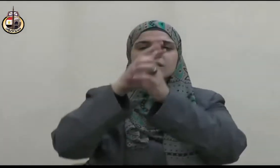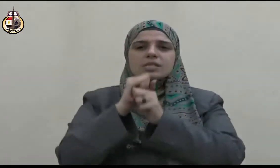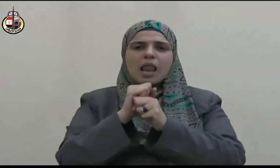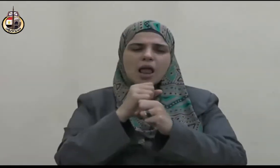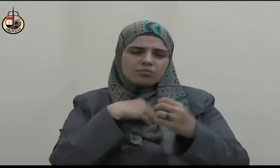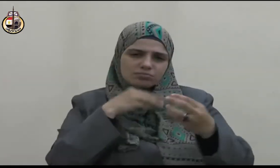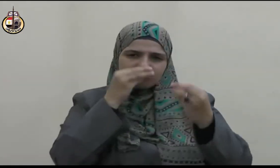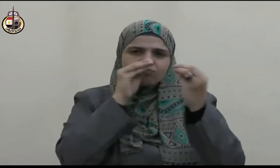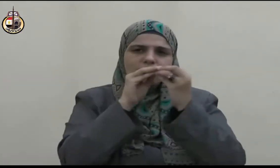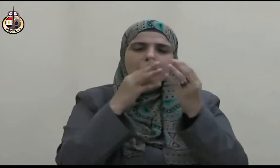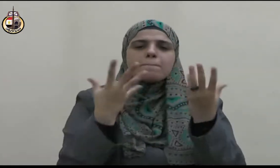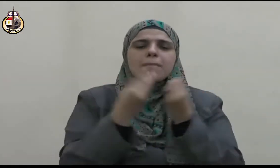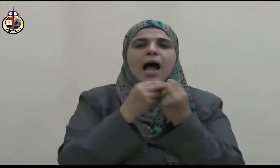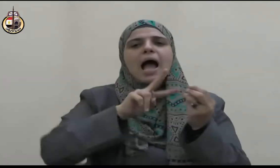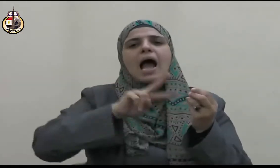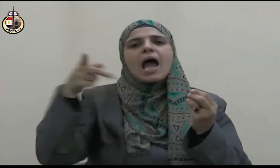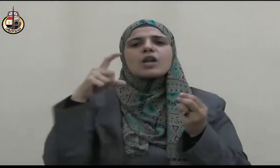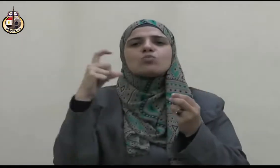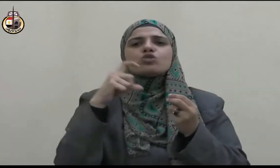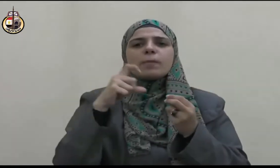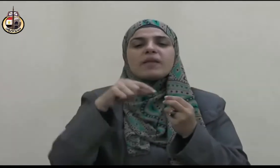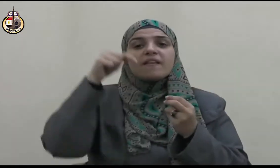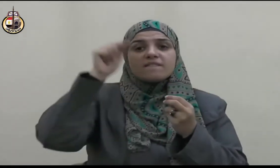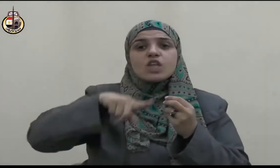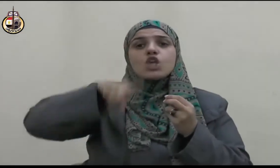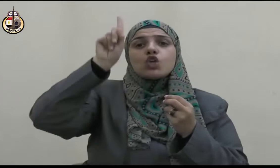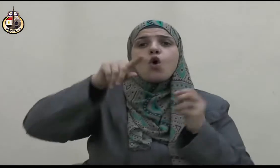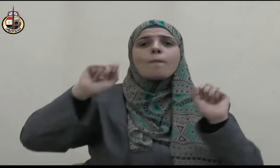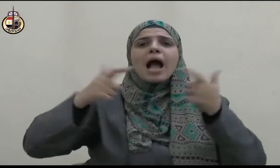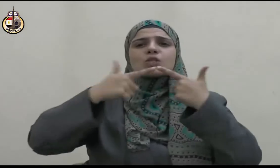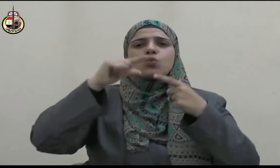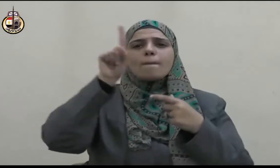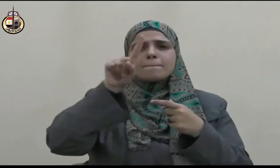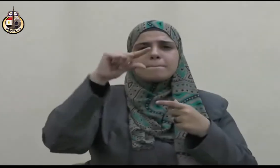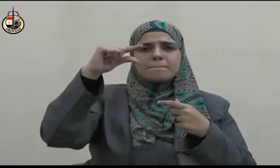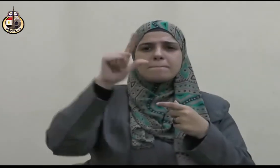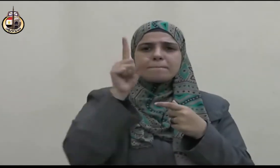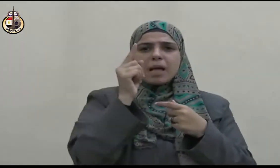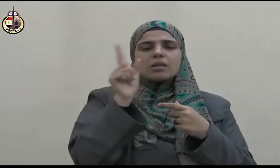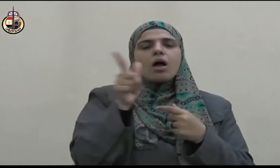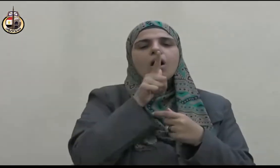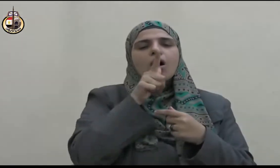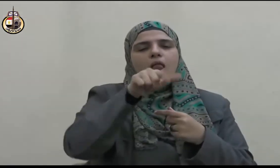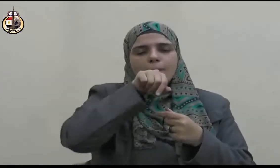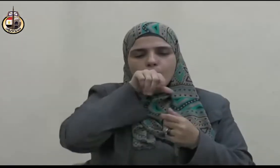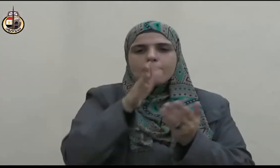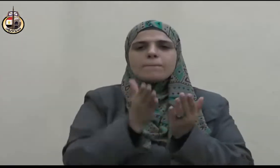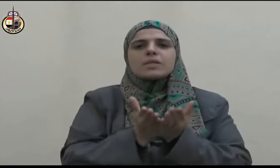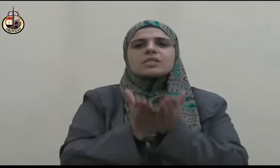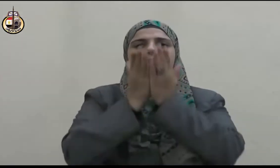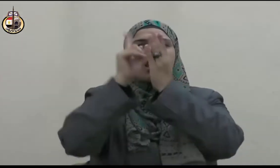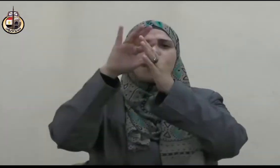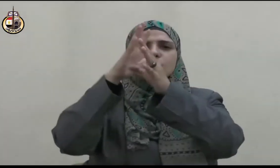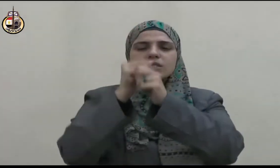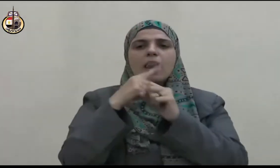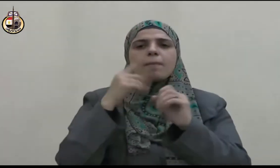ما منعني أن أشهد بدرا إلا أني خرجت أنا وأبي فأخذنا